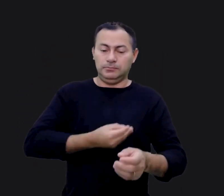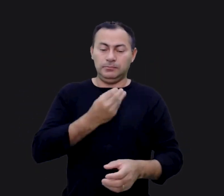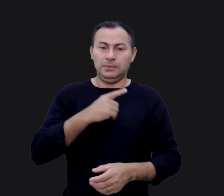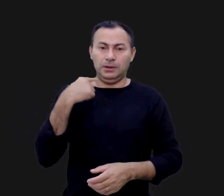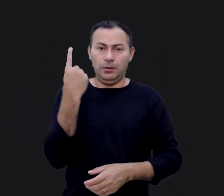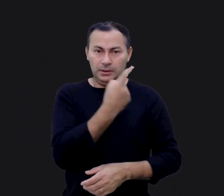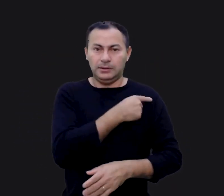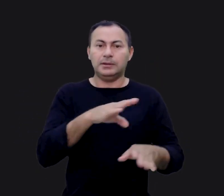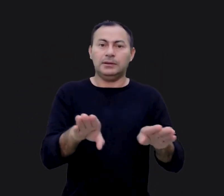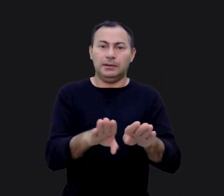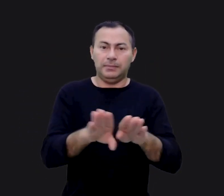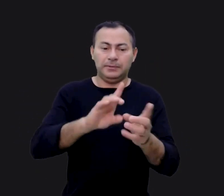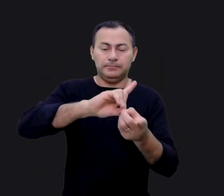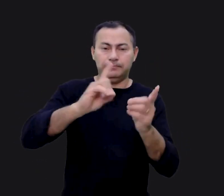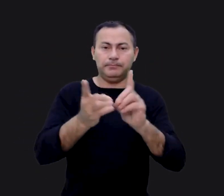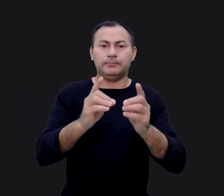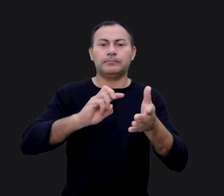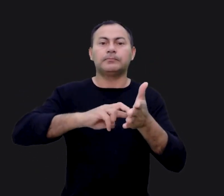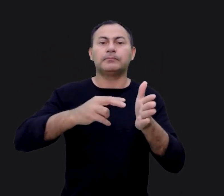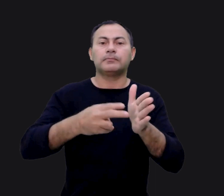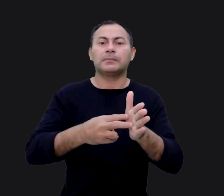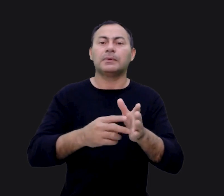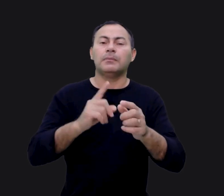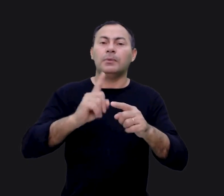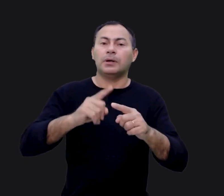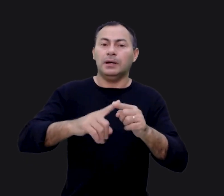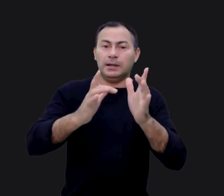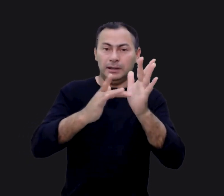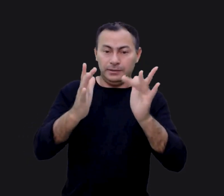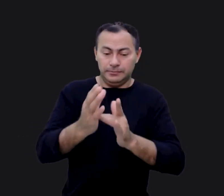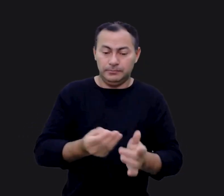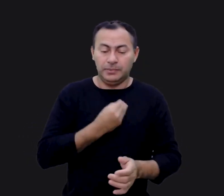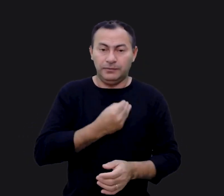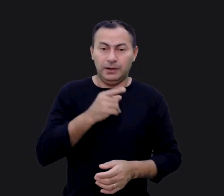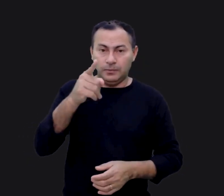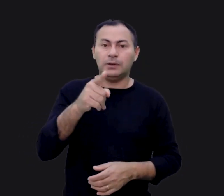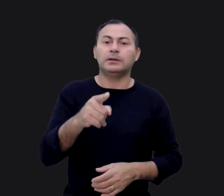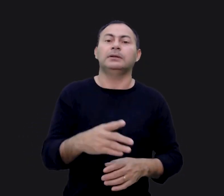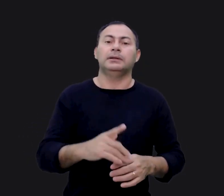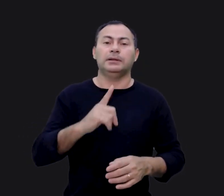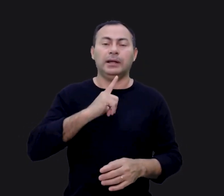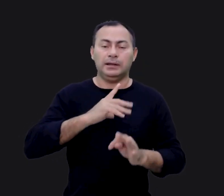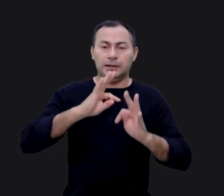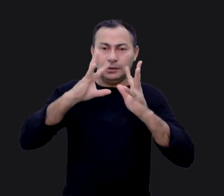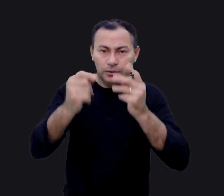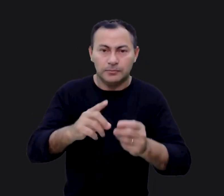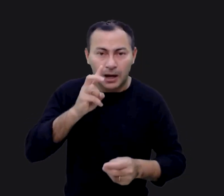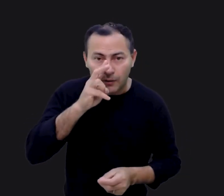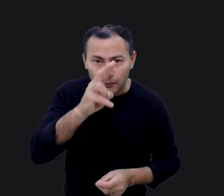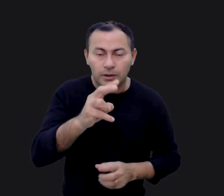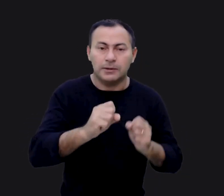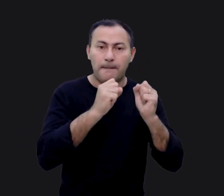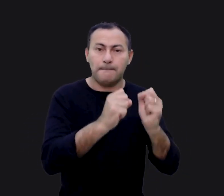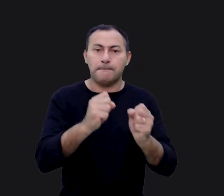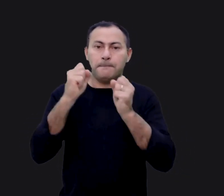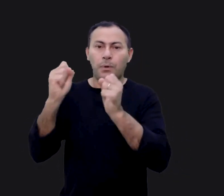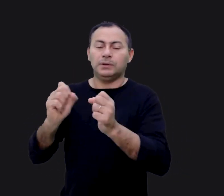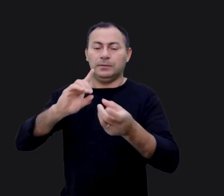está habitando em nós. É também uma dinâmica que significa que porque Cristo está vivendo em você, você tem toda a força e poder